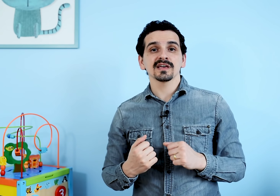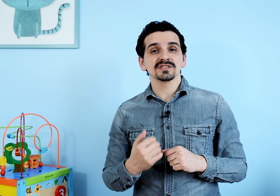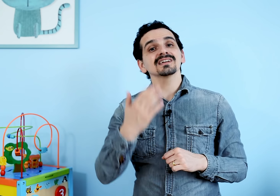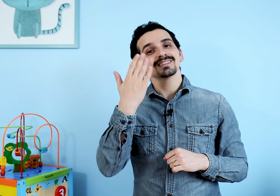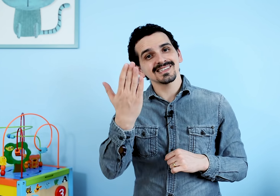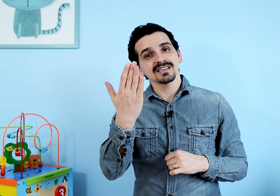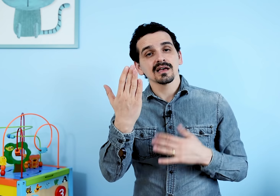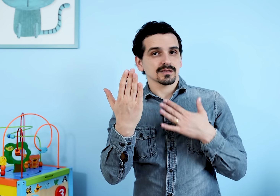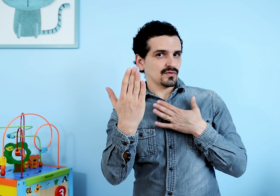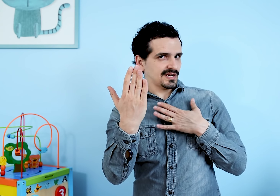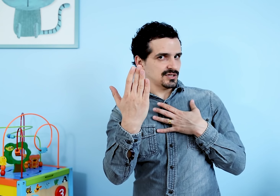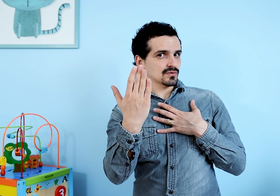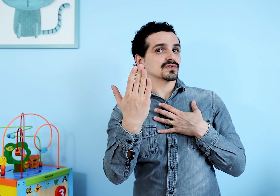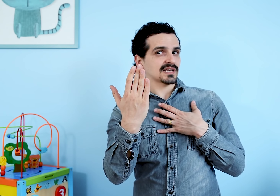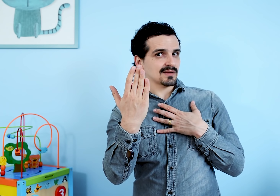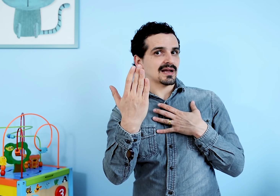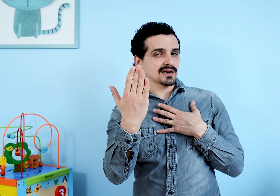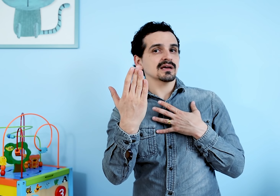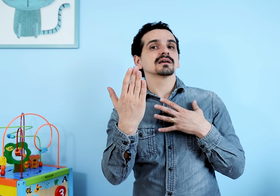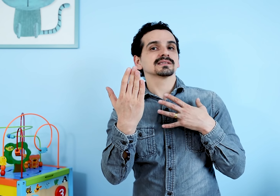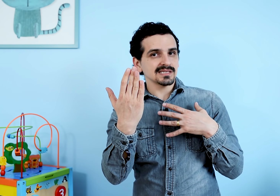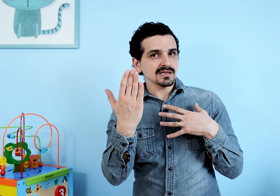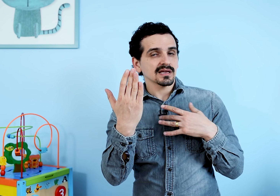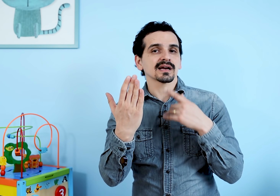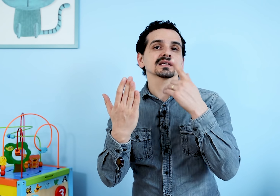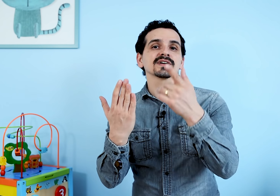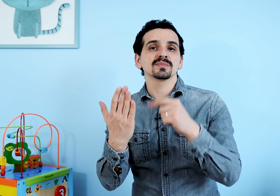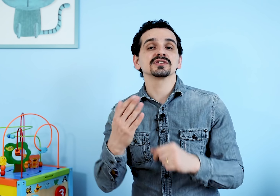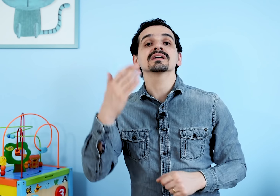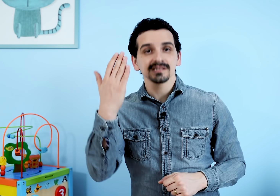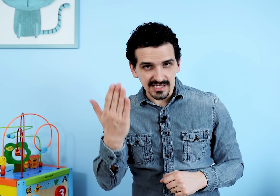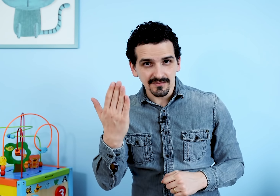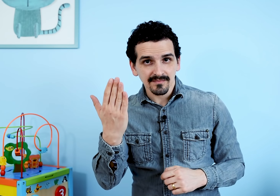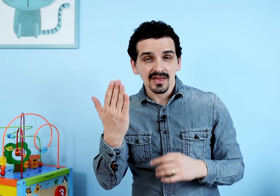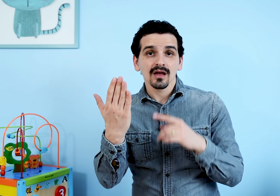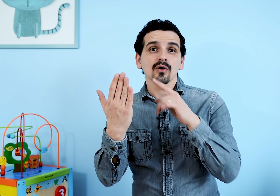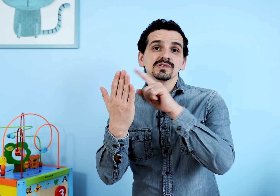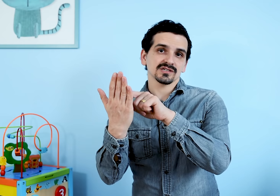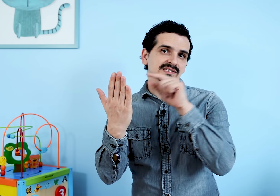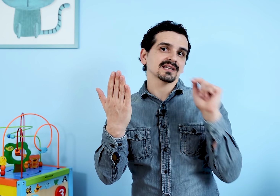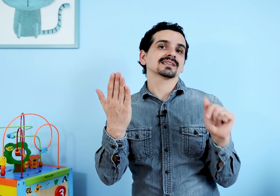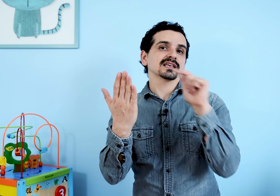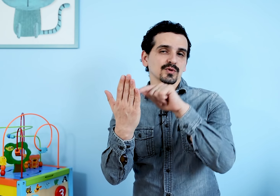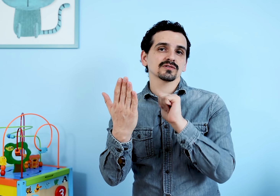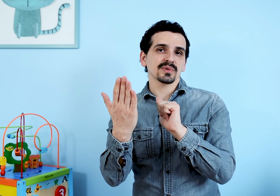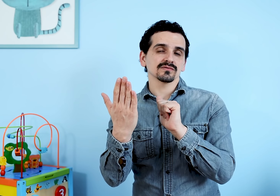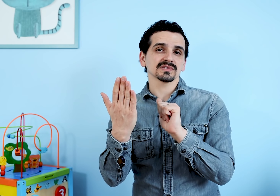vai repetir sim. Eu vou ter dito, você quer banana? Sim, e a criança vai repetir sim. Sim, ou seja, assim ela está respondendo a pergunta.